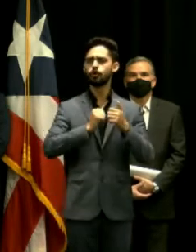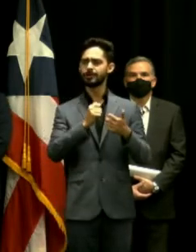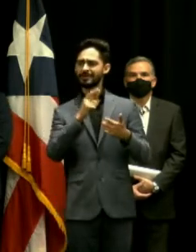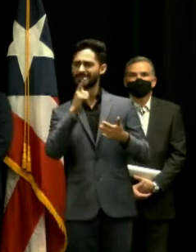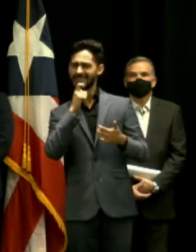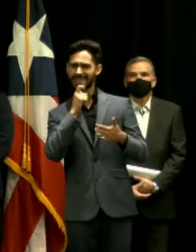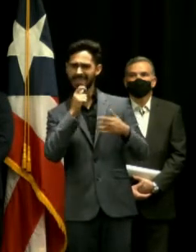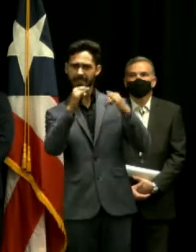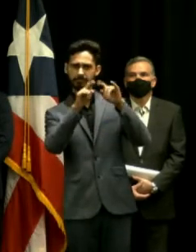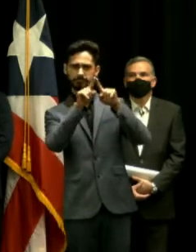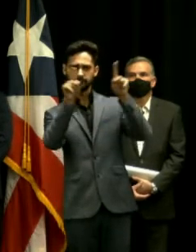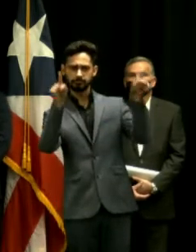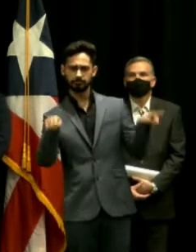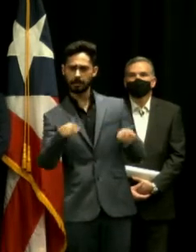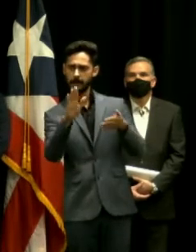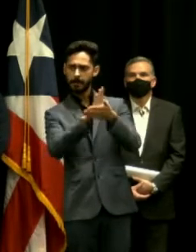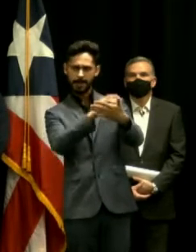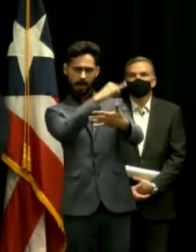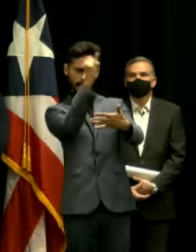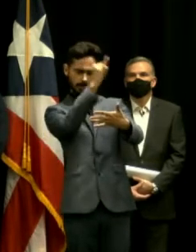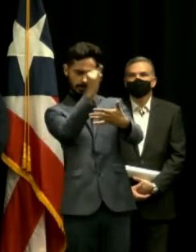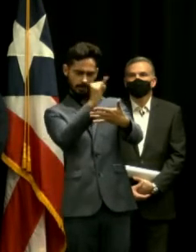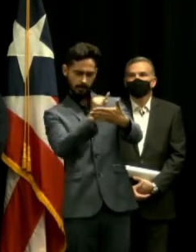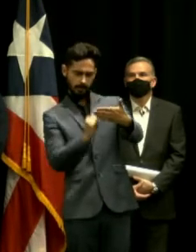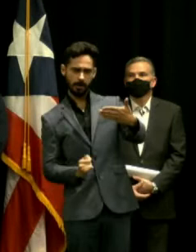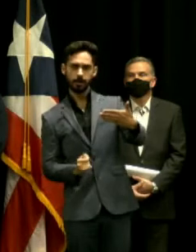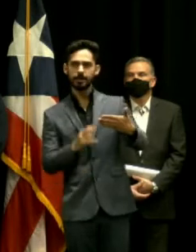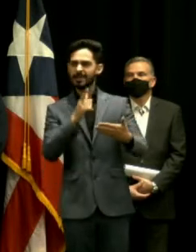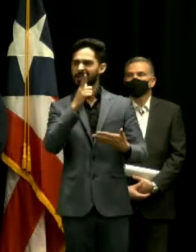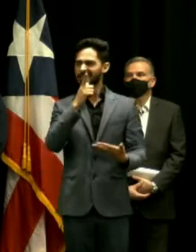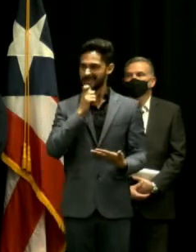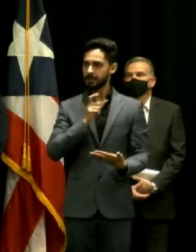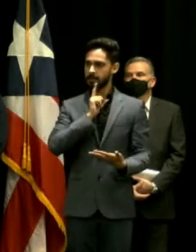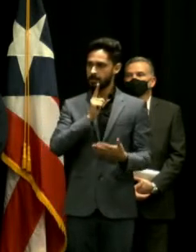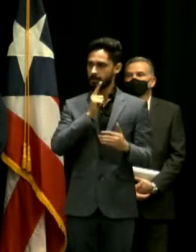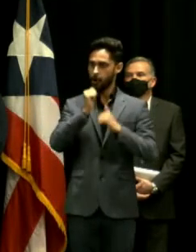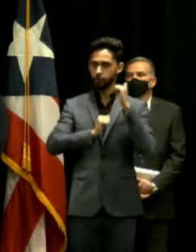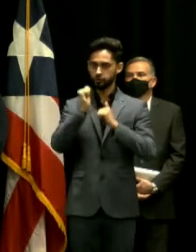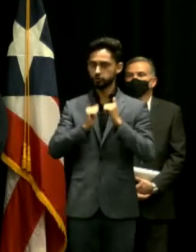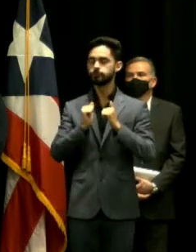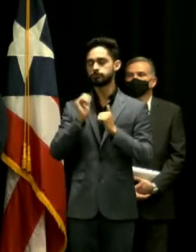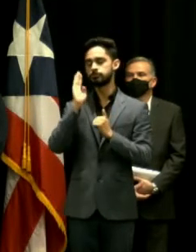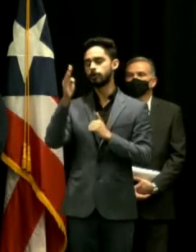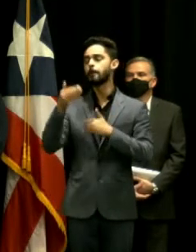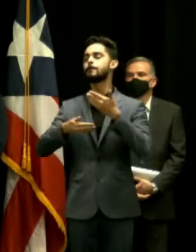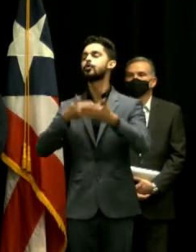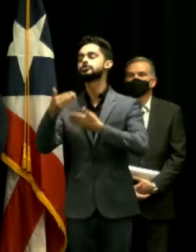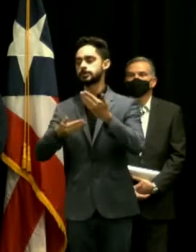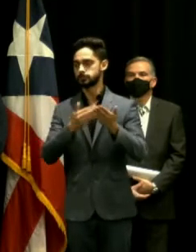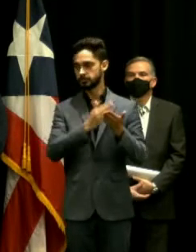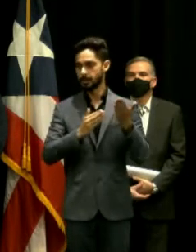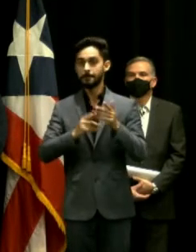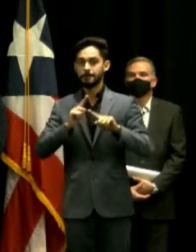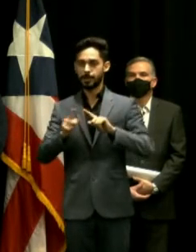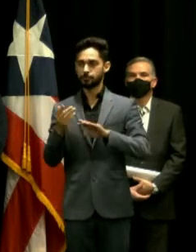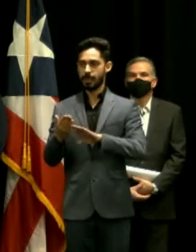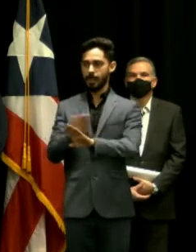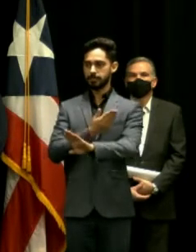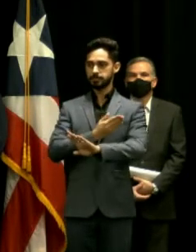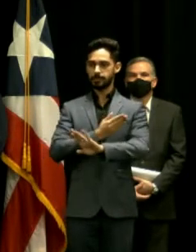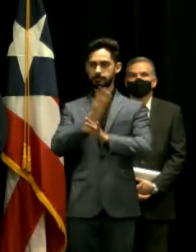y construir la obra. Ahora ya tenemos por decir la zapata para todo este proyecto